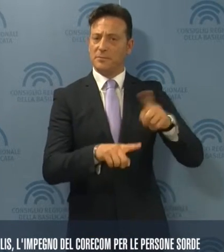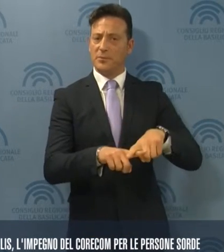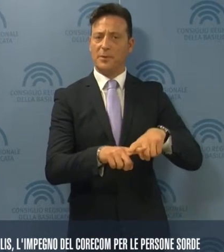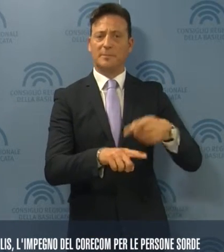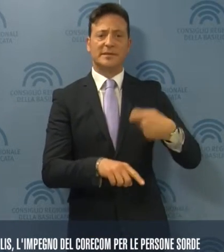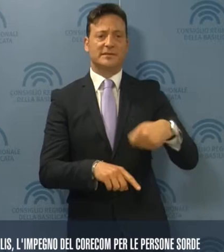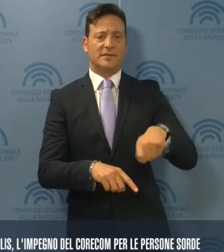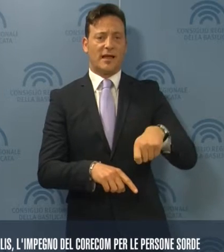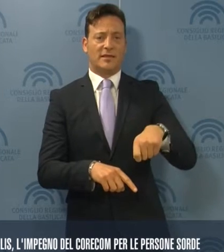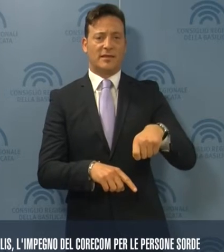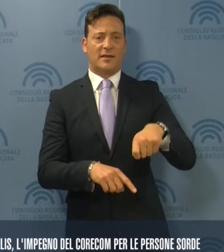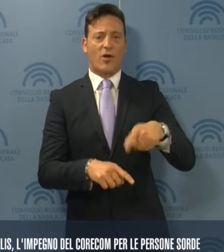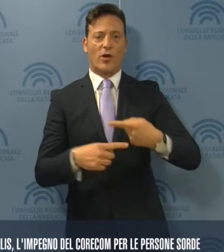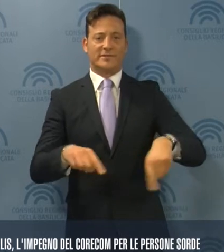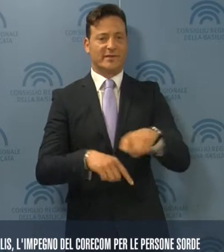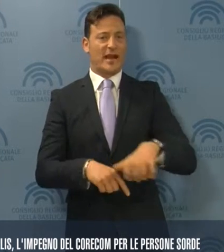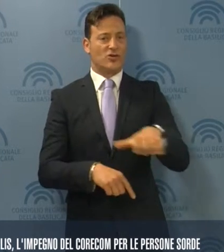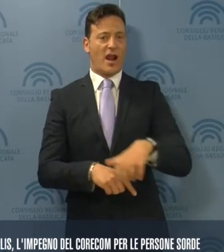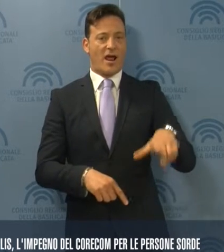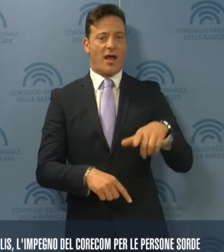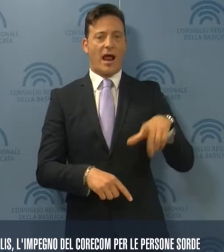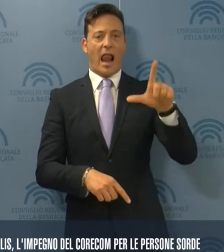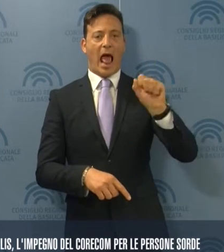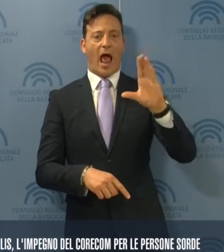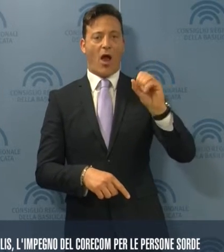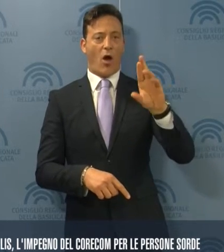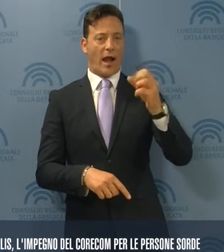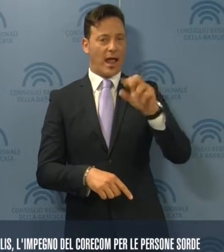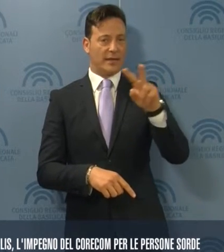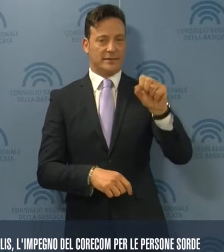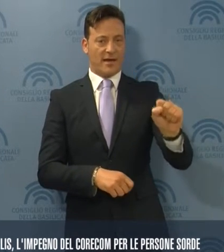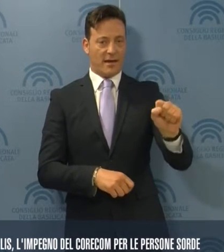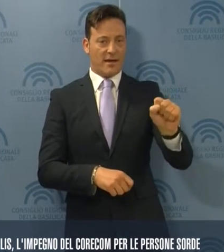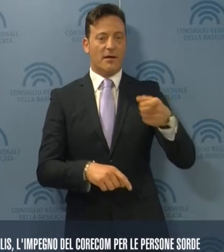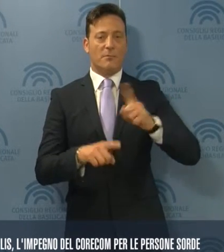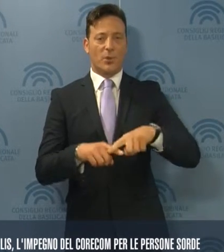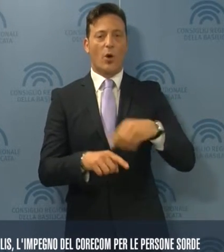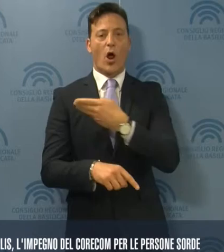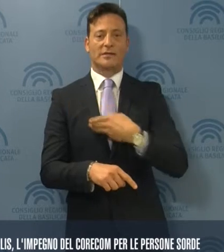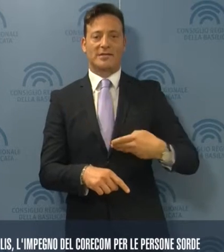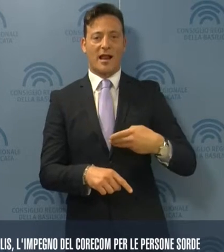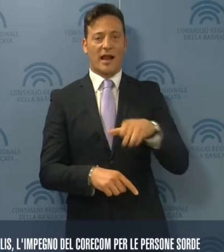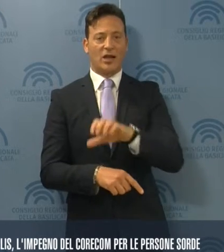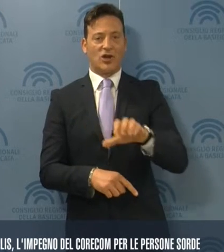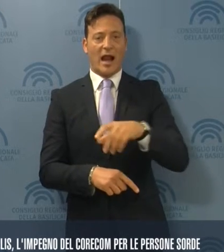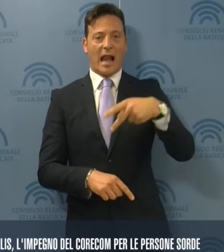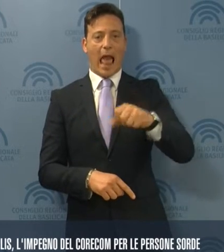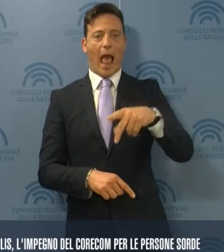Presidente del Consiglio regionale La Corazza, il Consigliere regionale Napoli,